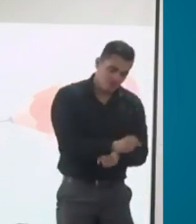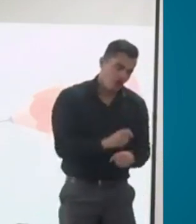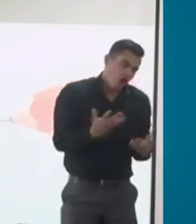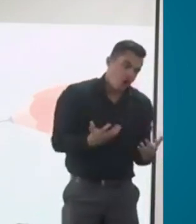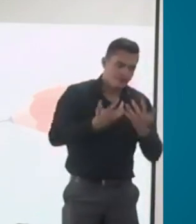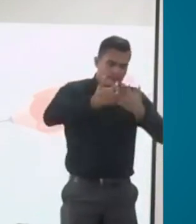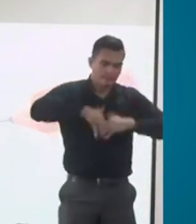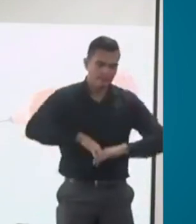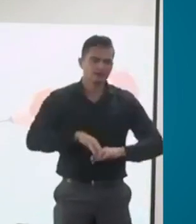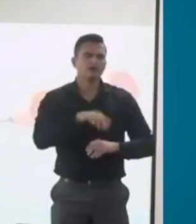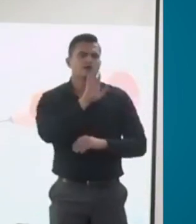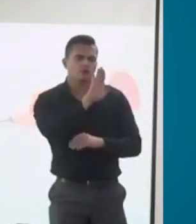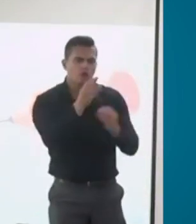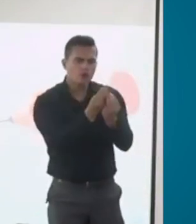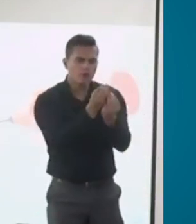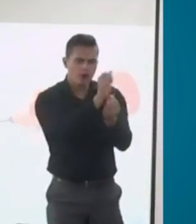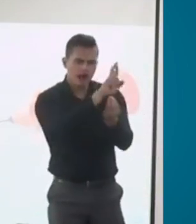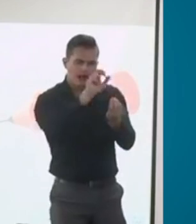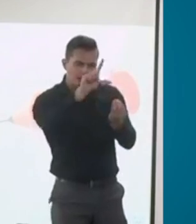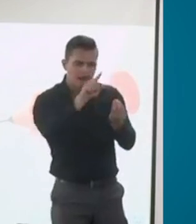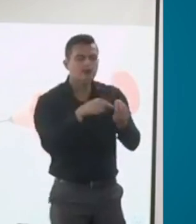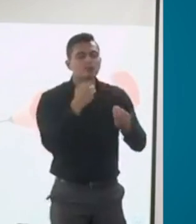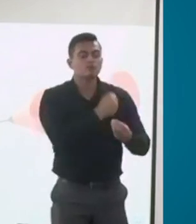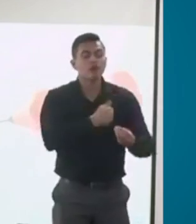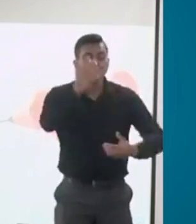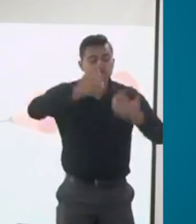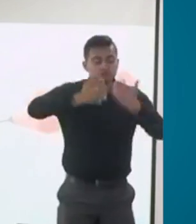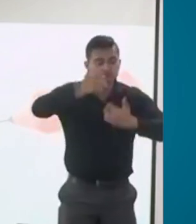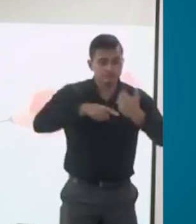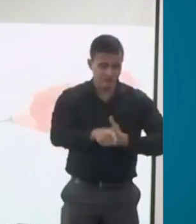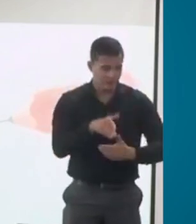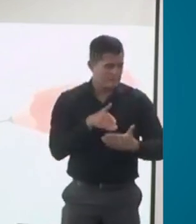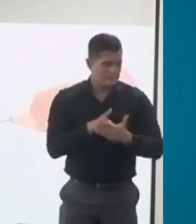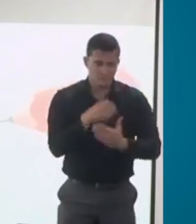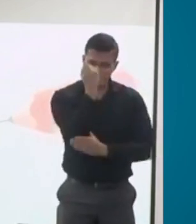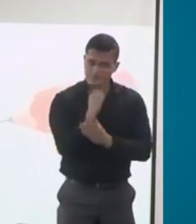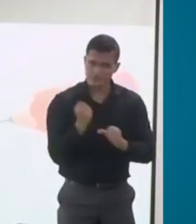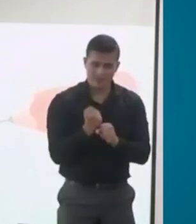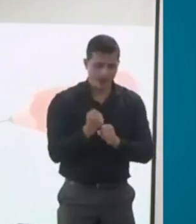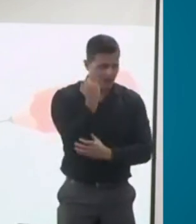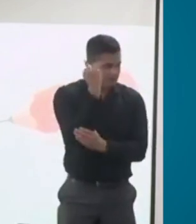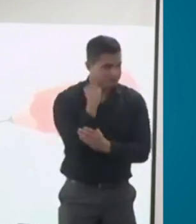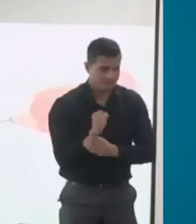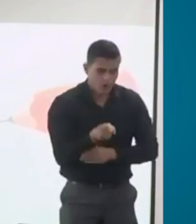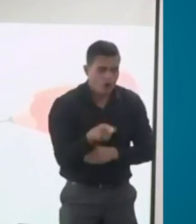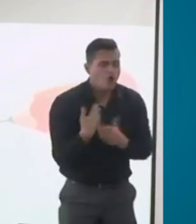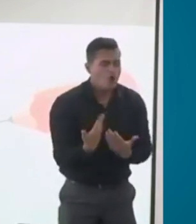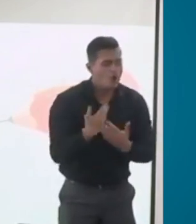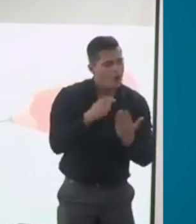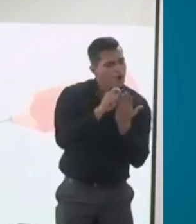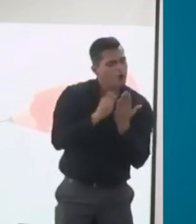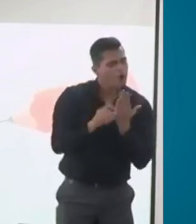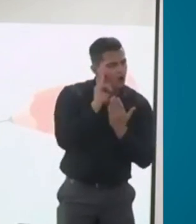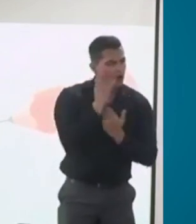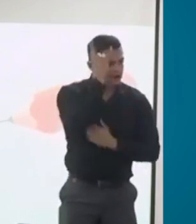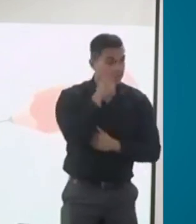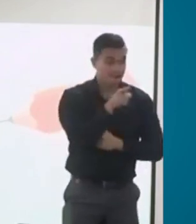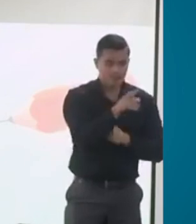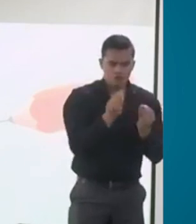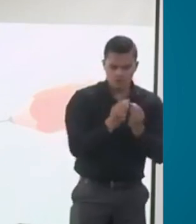que define el porcentaje de pérdida de capacidad laboral. Ese equipo define un porcentaje de